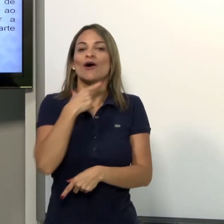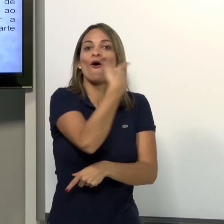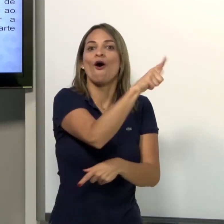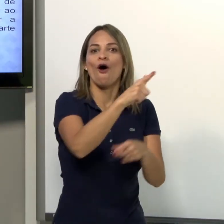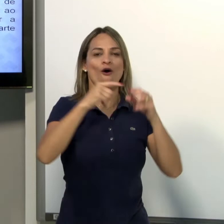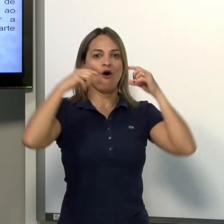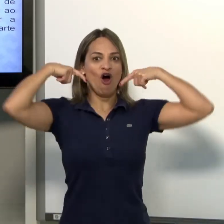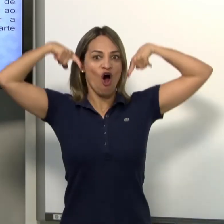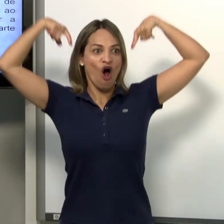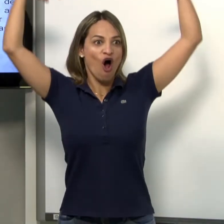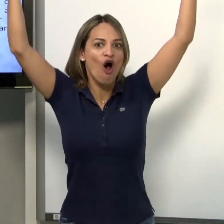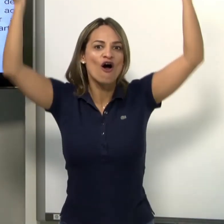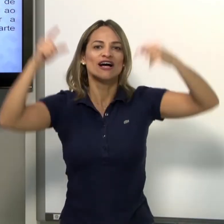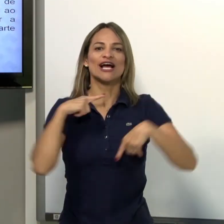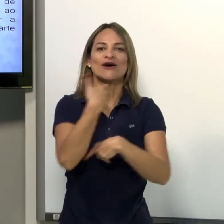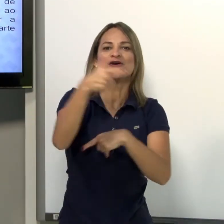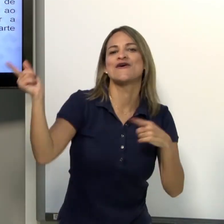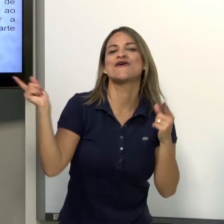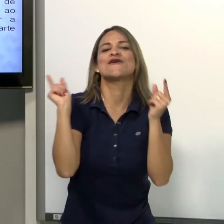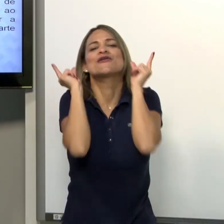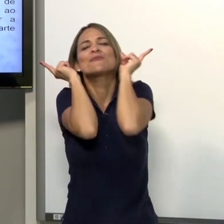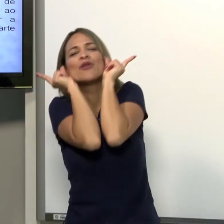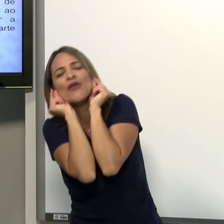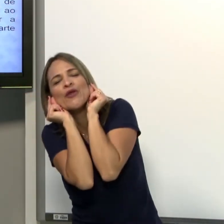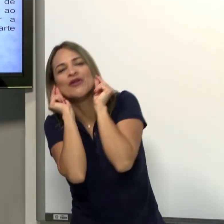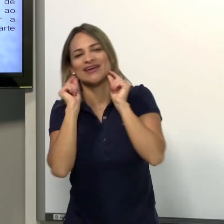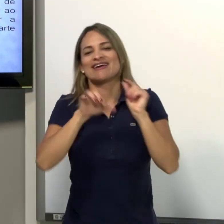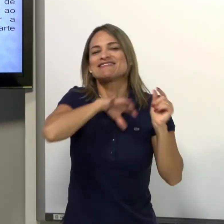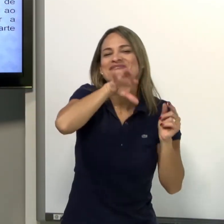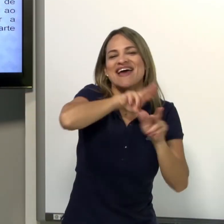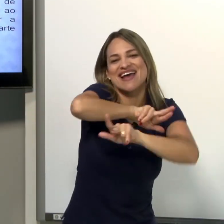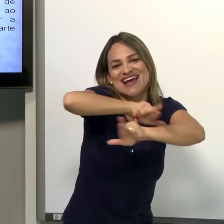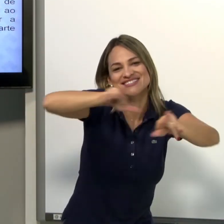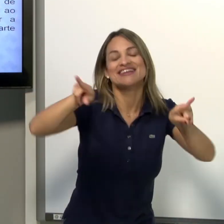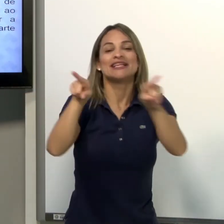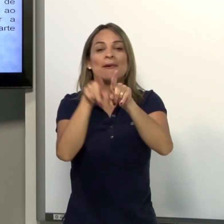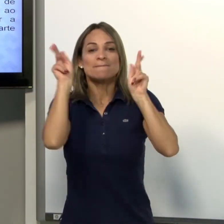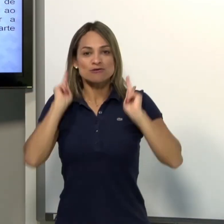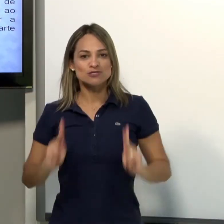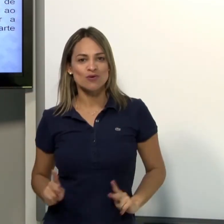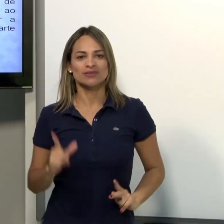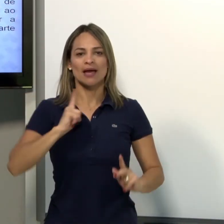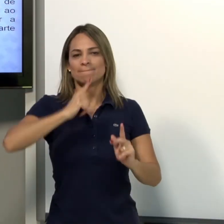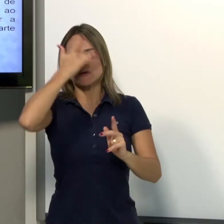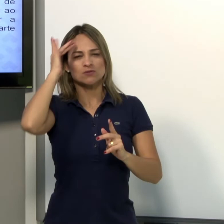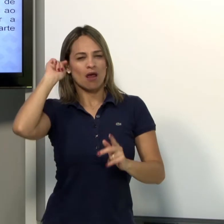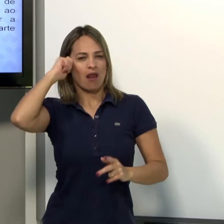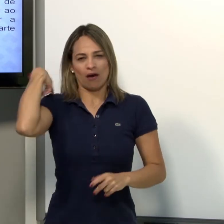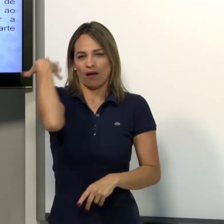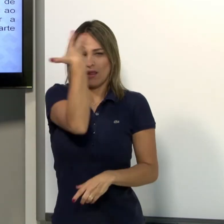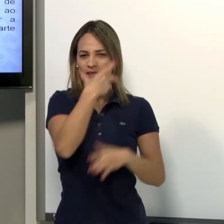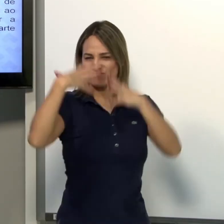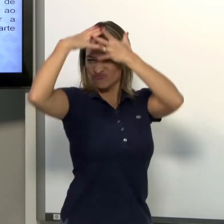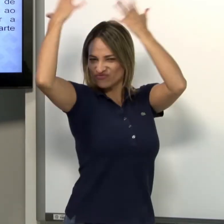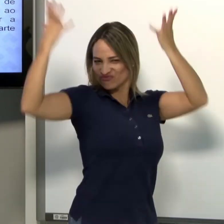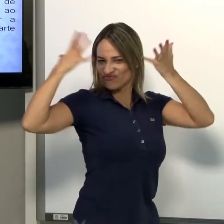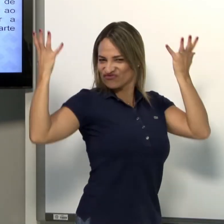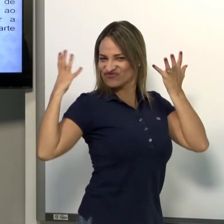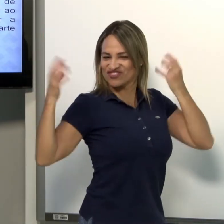menor. Um animal com a orelha maior, outro com a orelha menor. Então, são vários tipos de animais. E pessoas também. Sabe aquela pessoa negra,